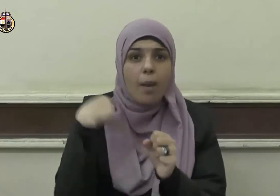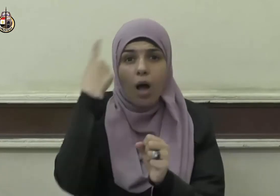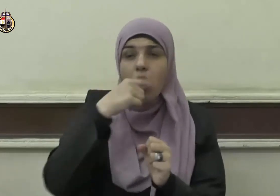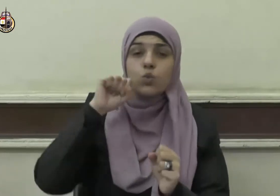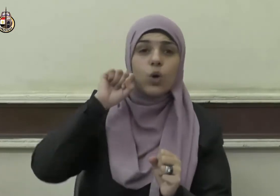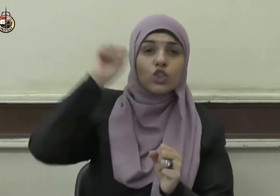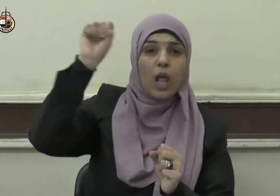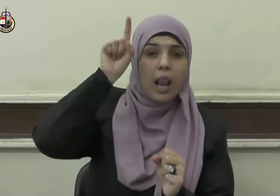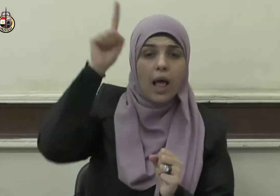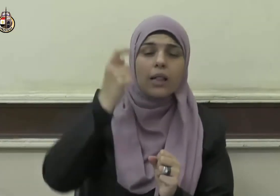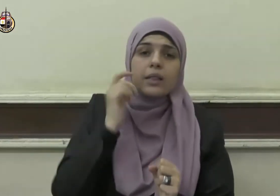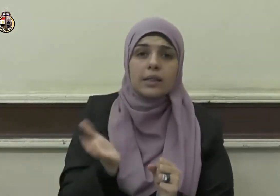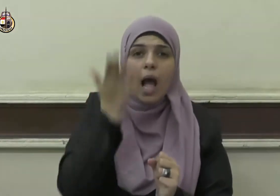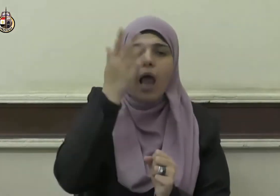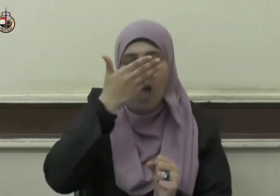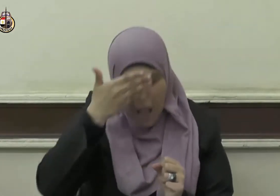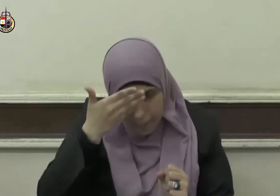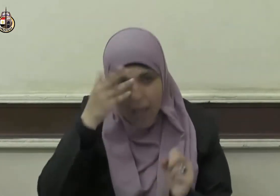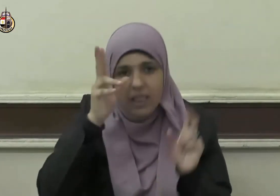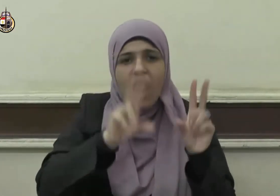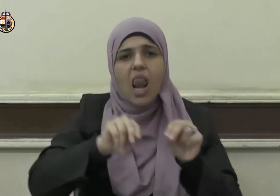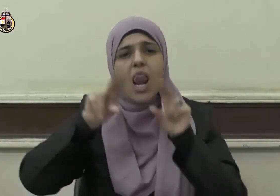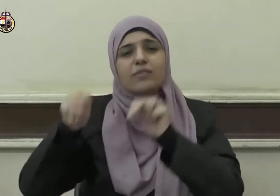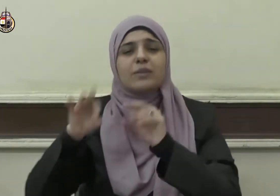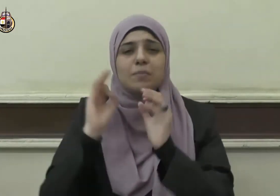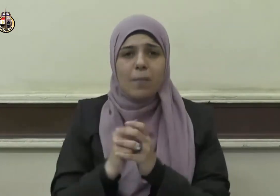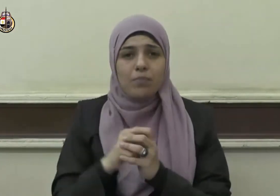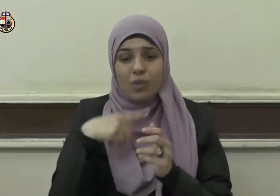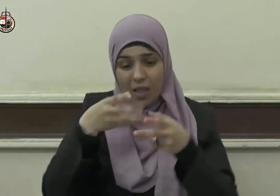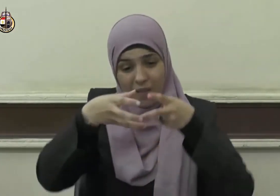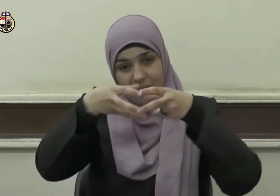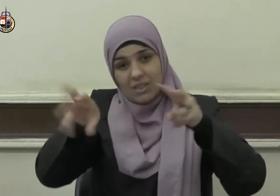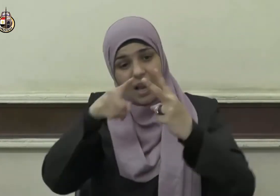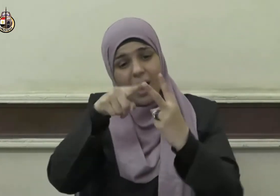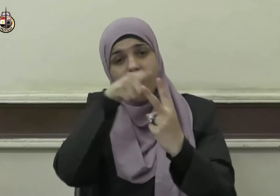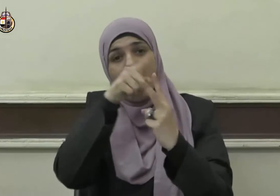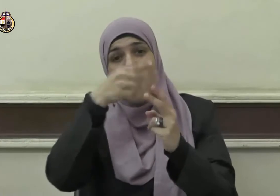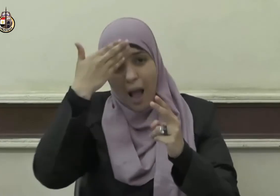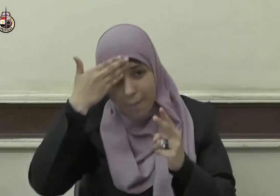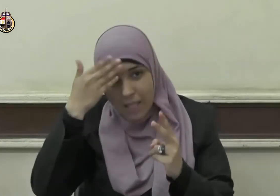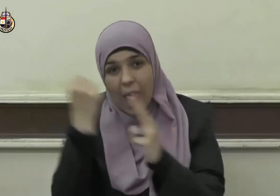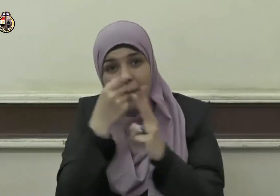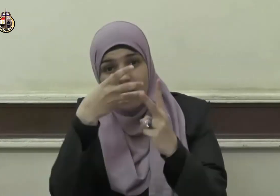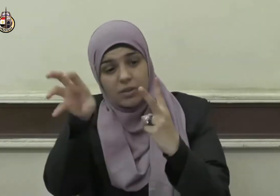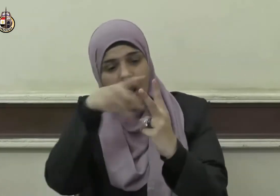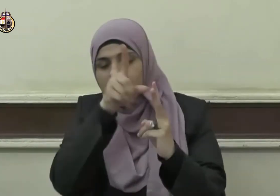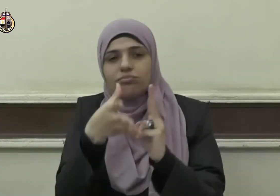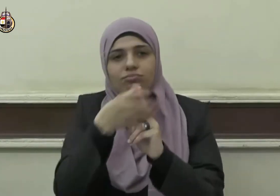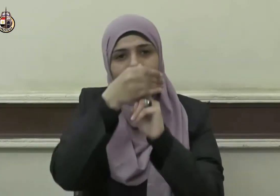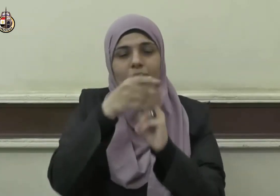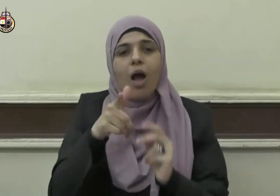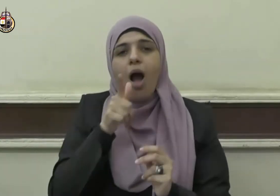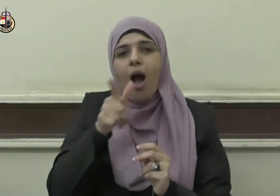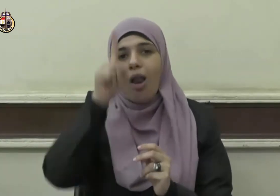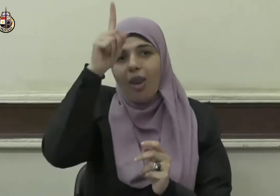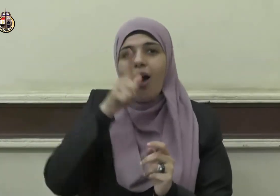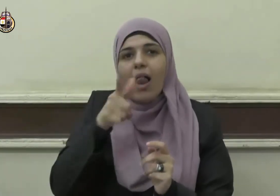الله تعالى عبادة لا ينفصل وحدهما عن الآخر قال تعالى أقول